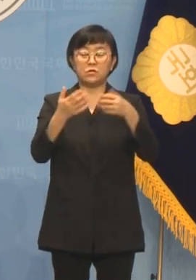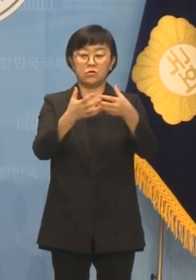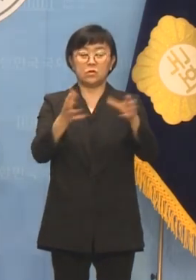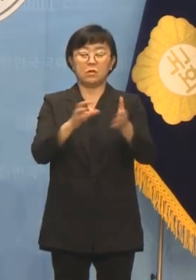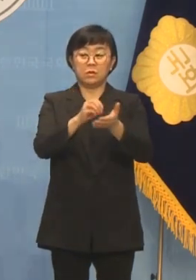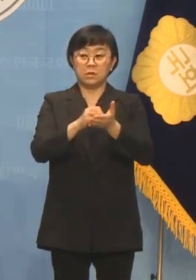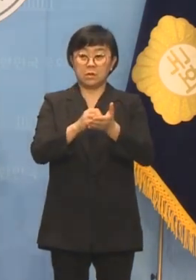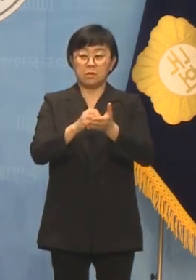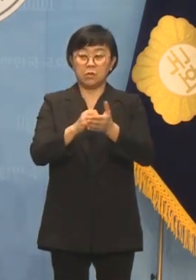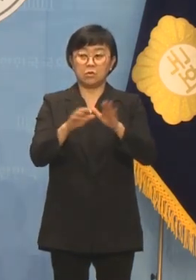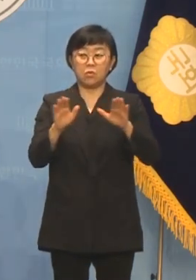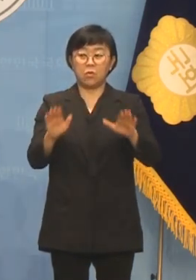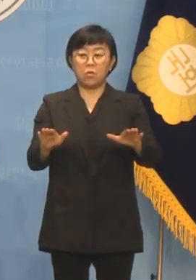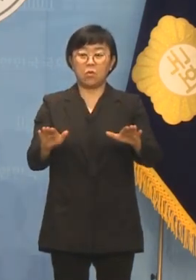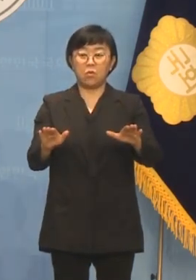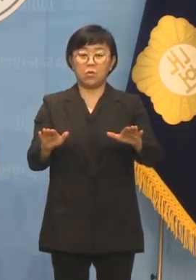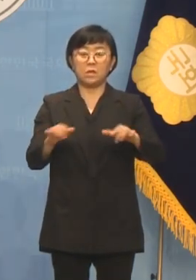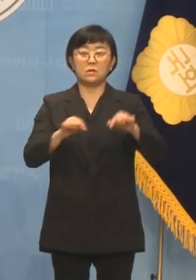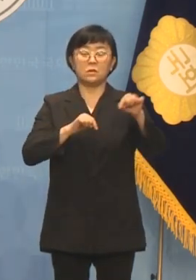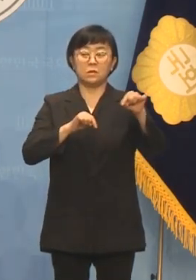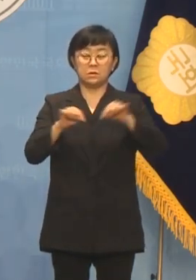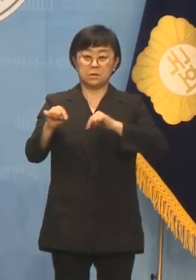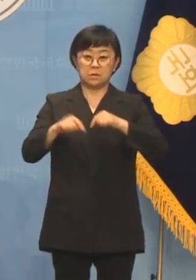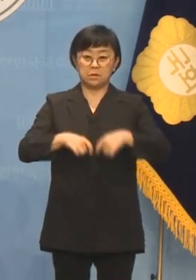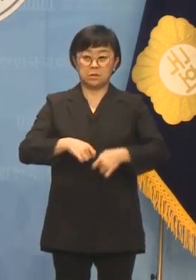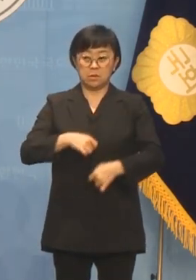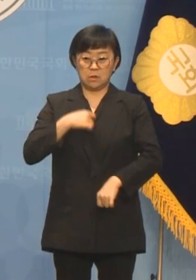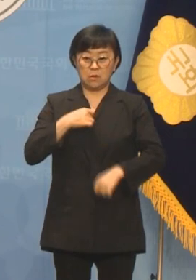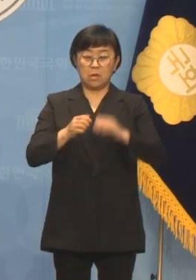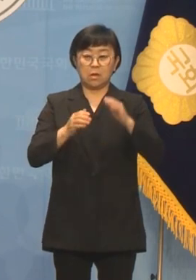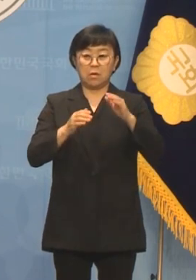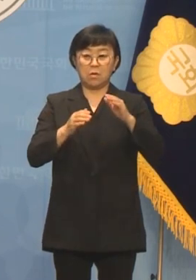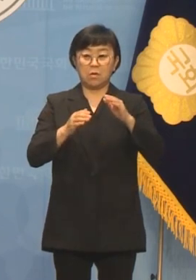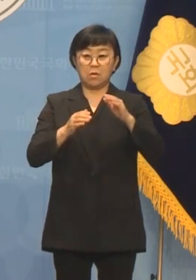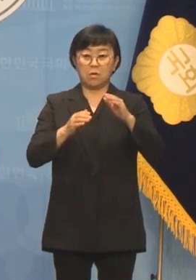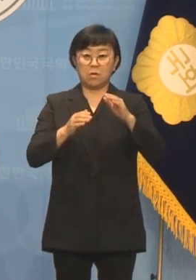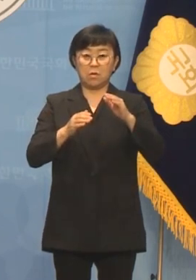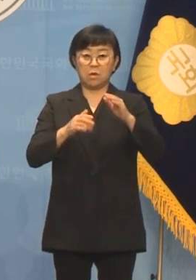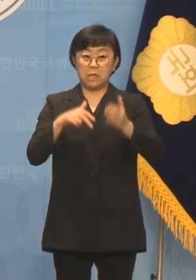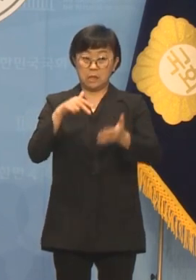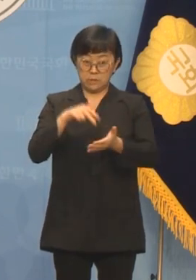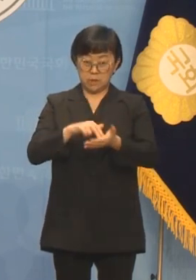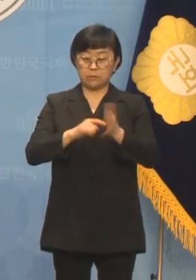오늘 정치적 정의와 공정함을 여러분들께 호소합니다.